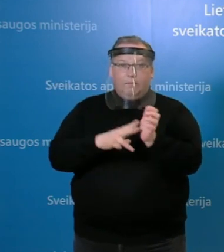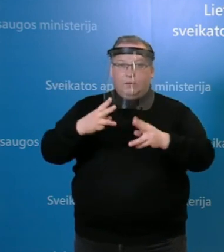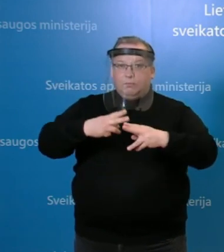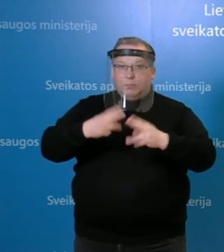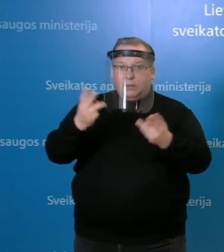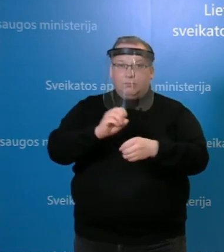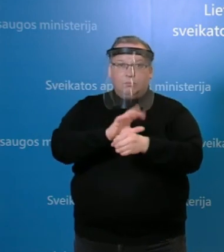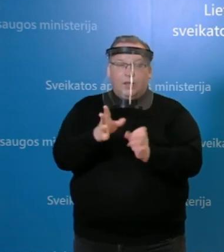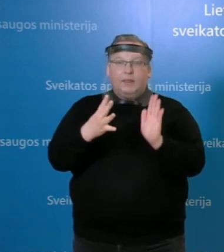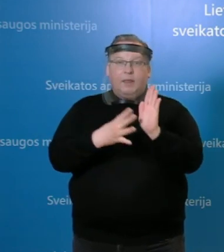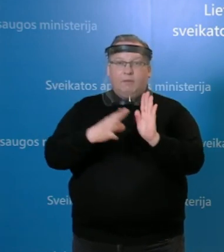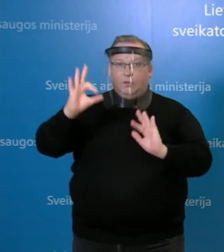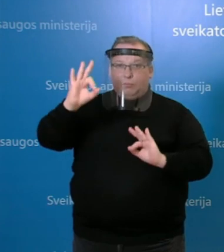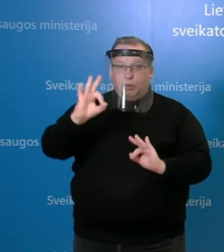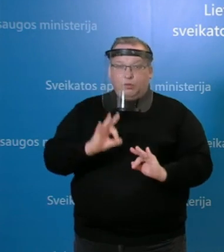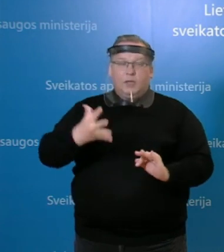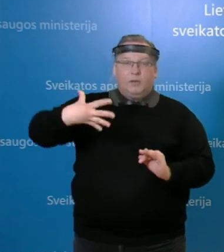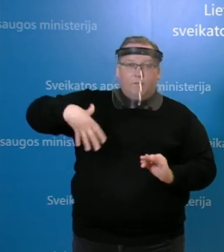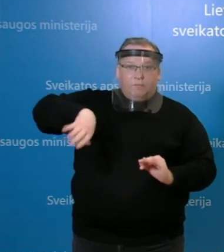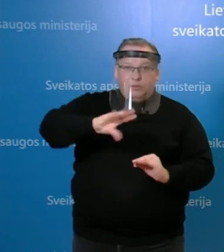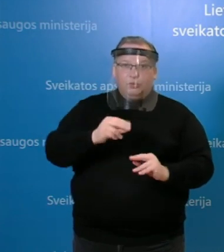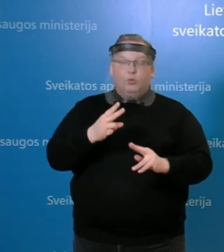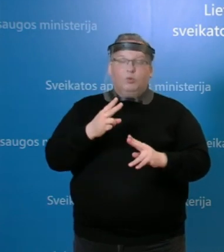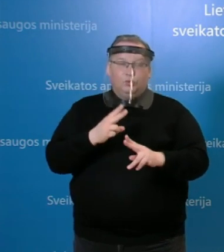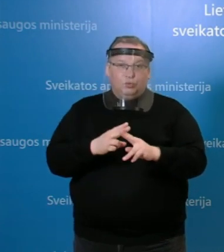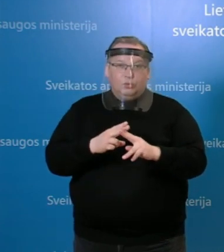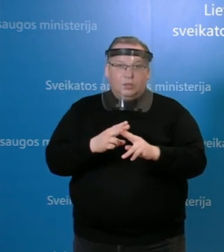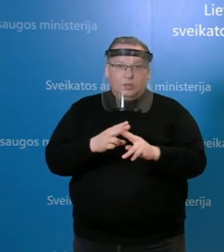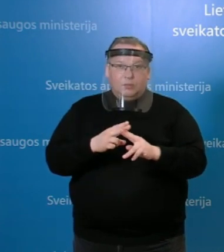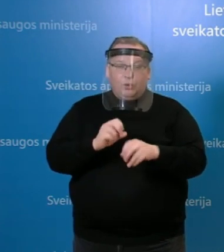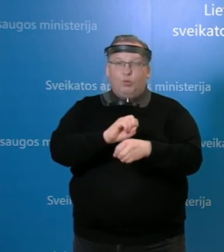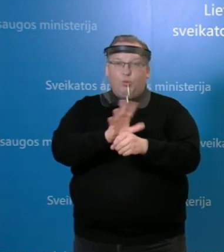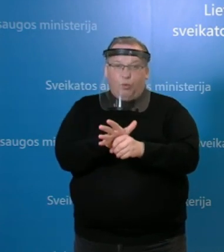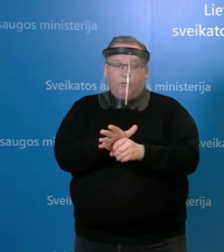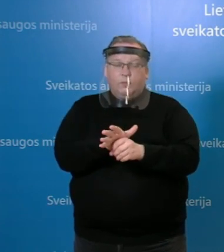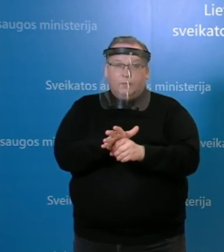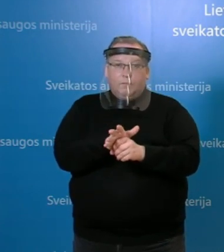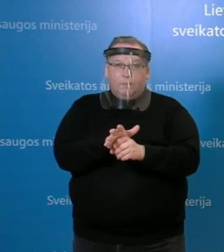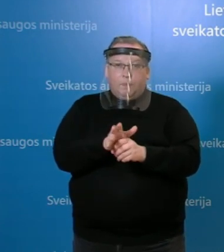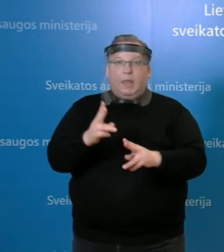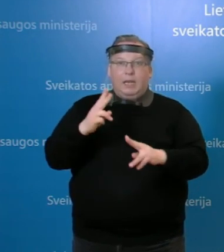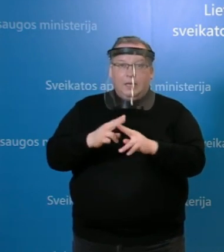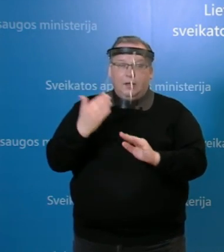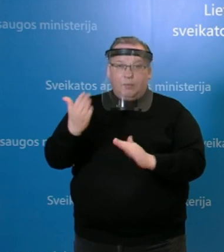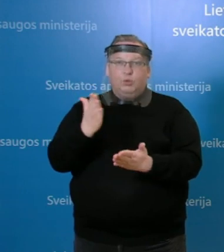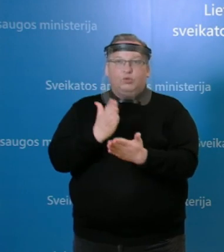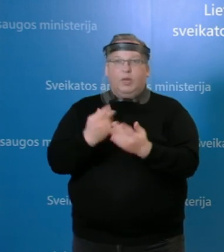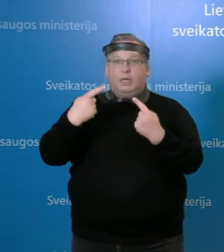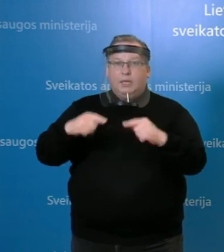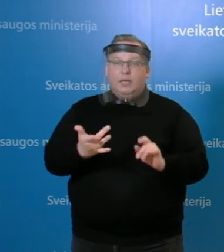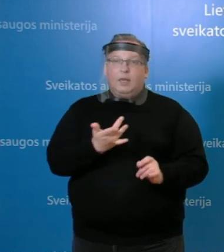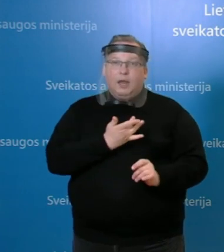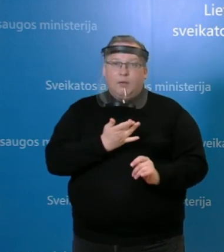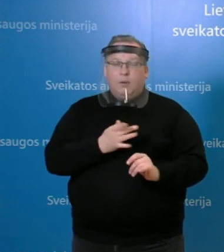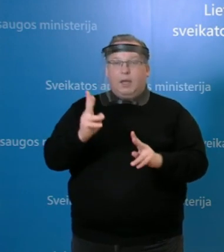apie 9 procentai visų susirgymų Lietuvoje COVID-19 lyga. Egzistuoja ir kiti kriteriai, reikia